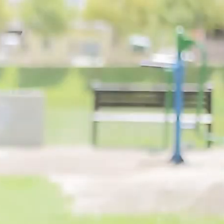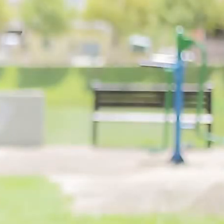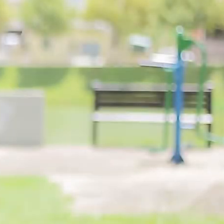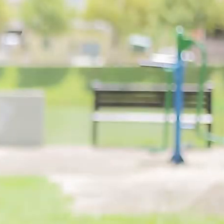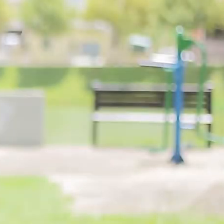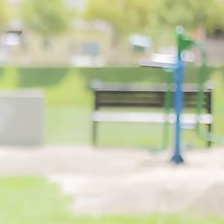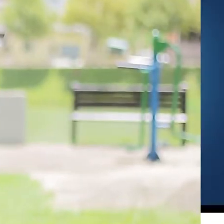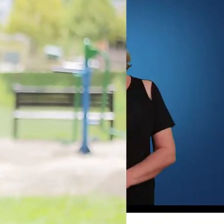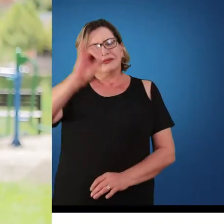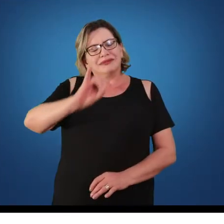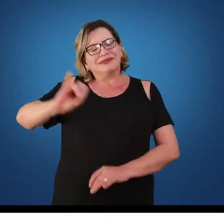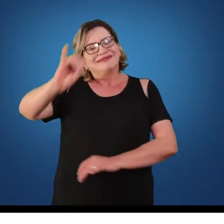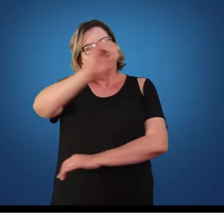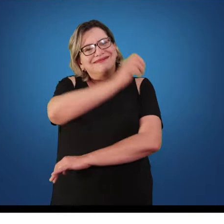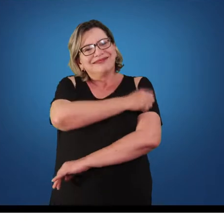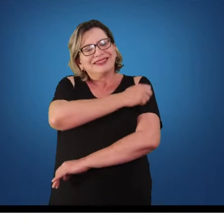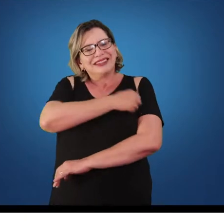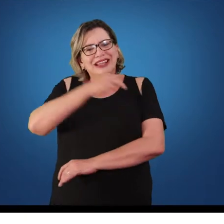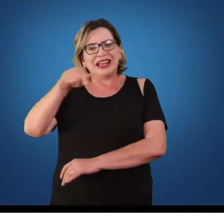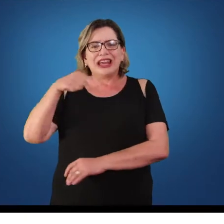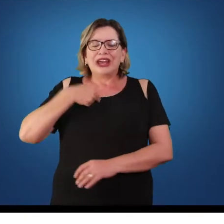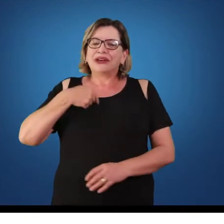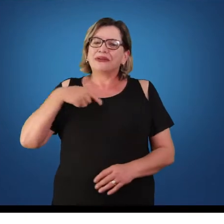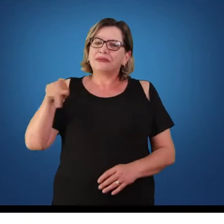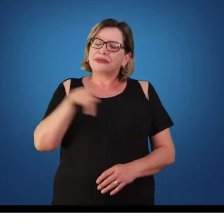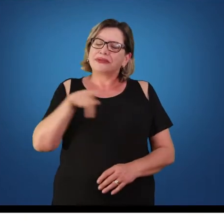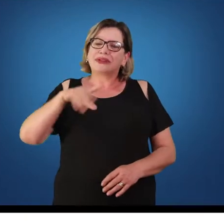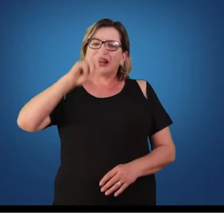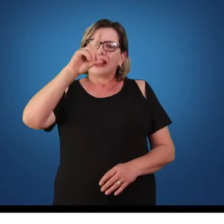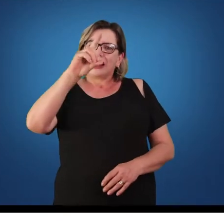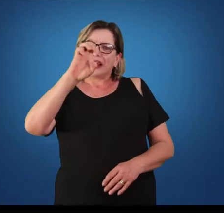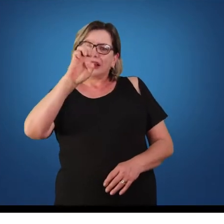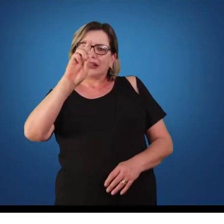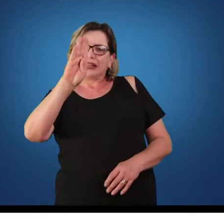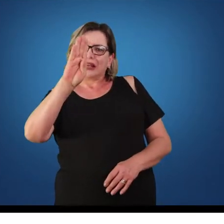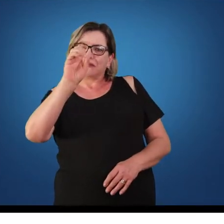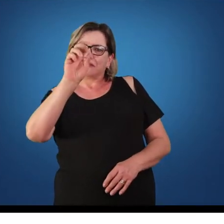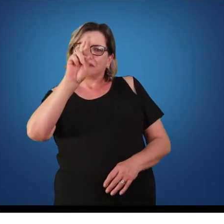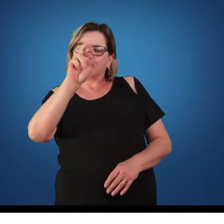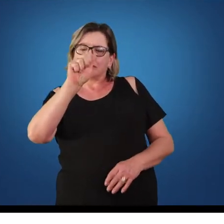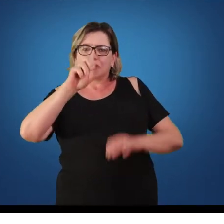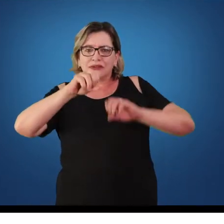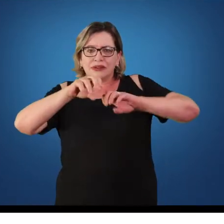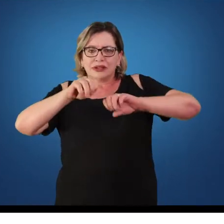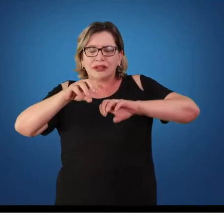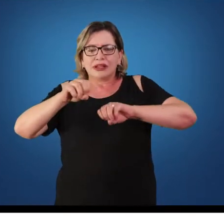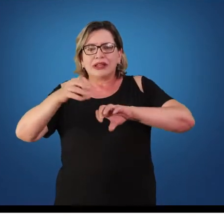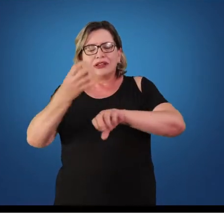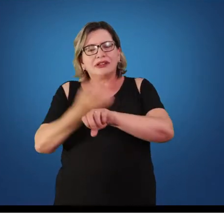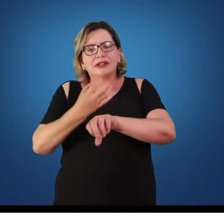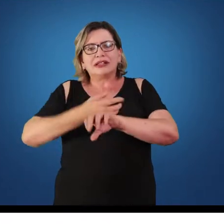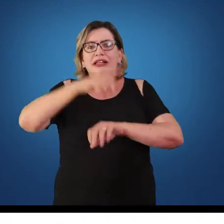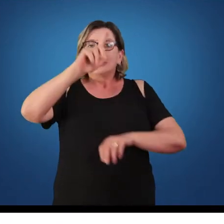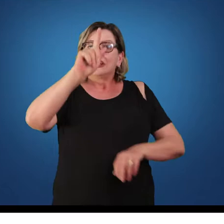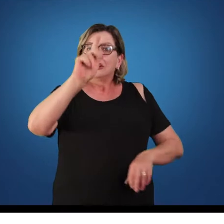Olá alunos, eu sou a professora Débora Gomes e vou trabalhar com vocês a disciplina de ginástica. Quando pensamos em